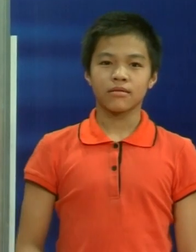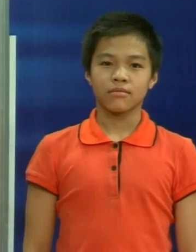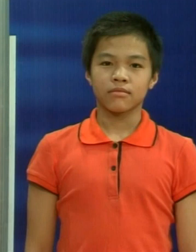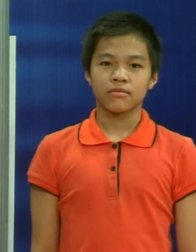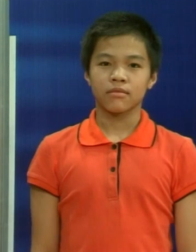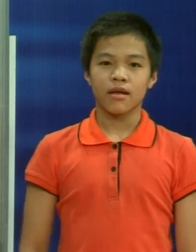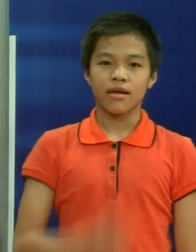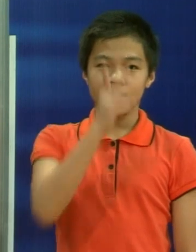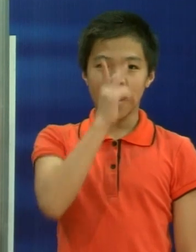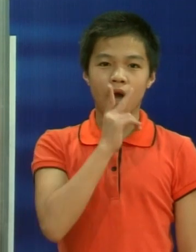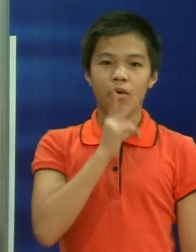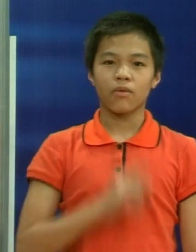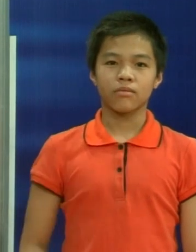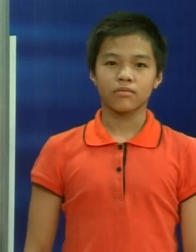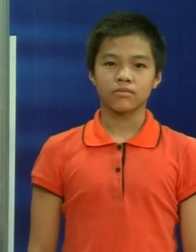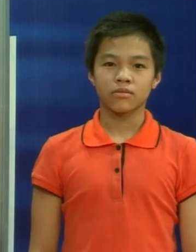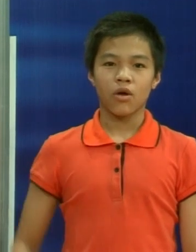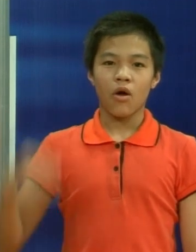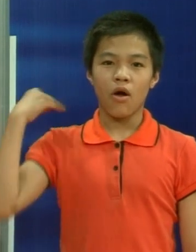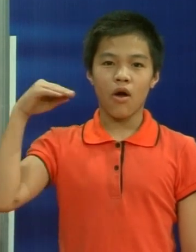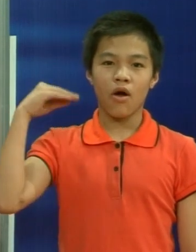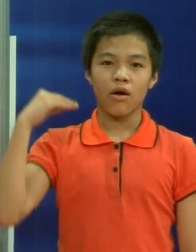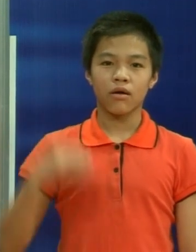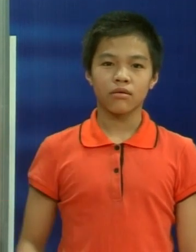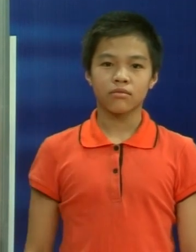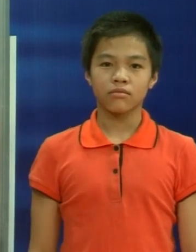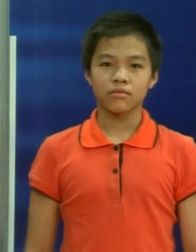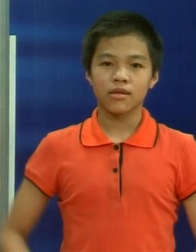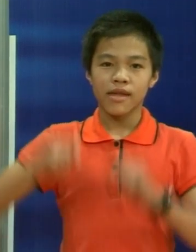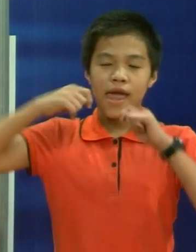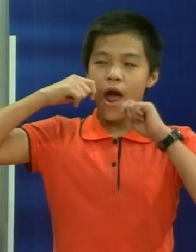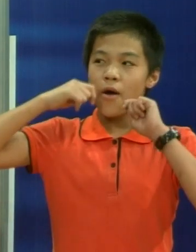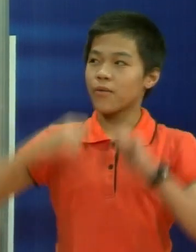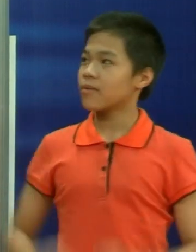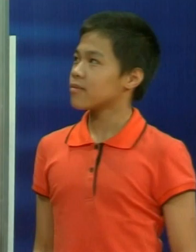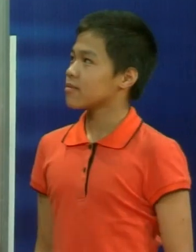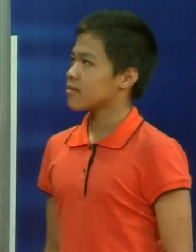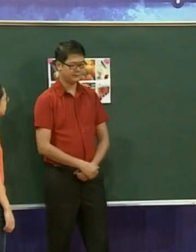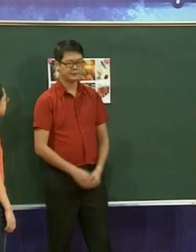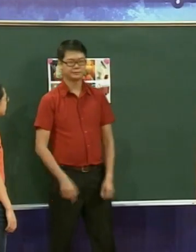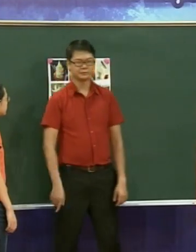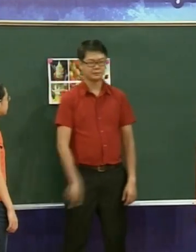Bạn thích ăn bánh này Bạn thích ăn kem này Bạn thích ăn nho nữa đấy Và cả kẹo nữa